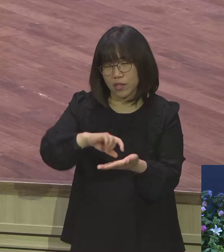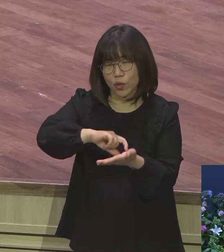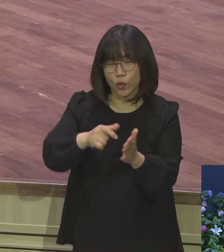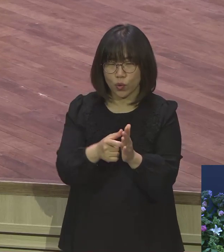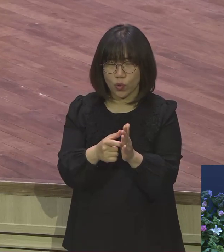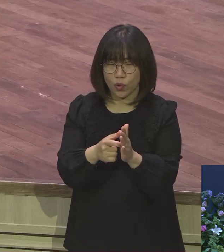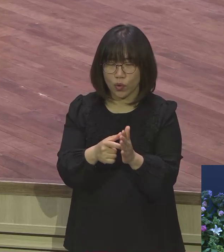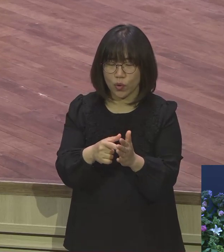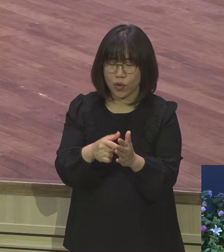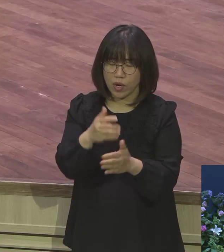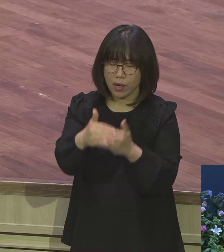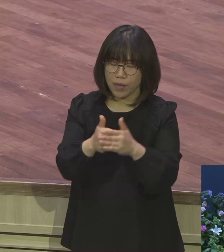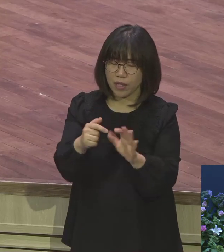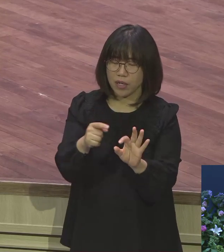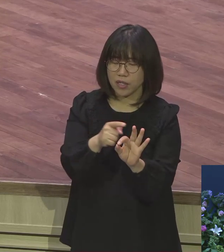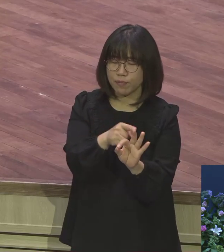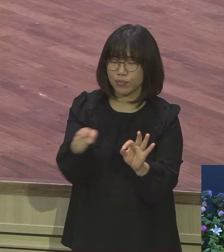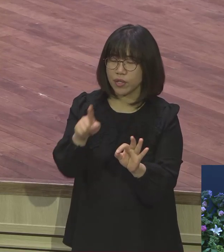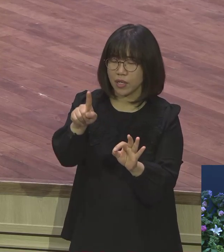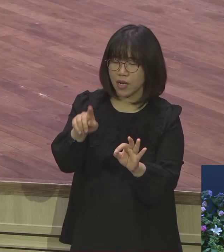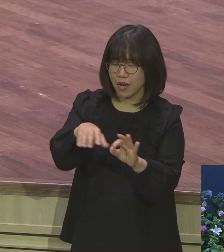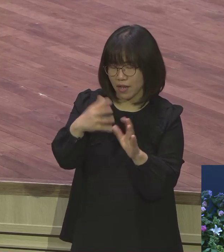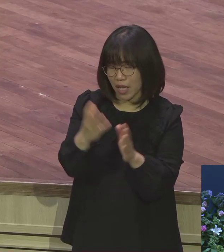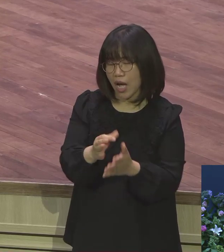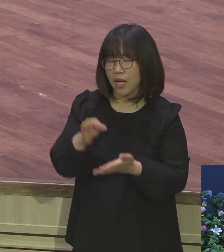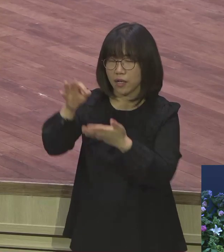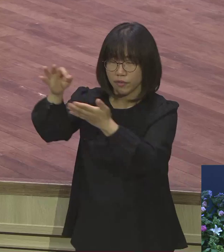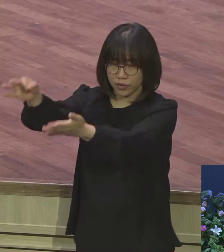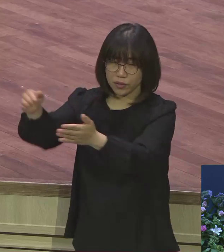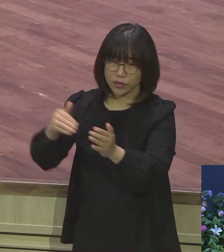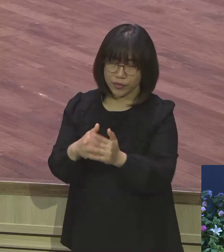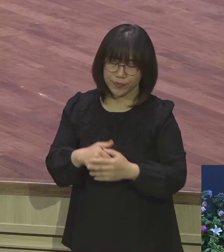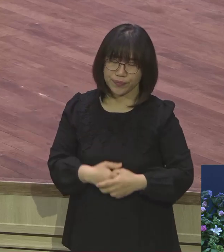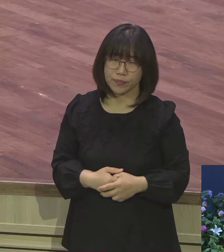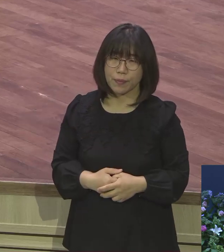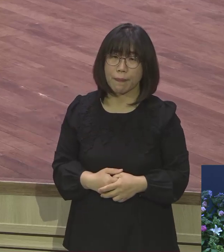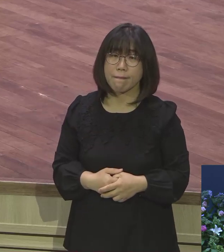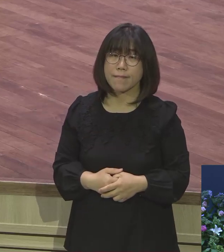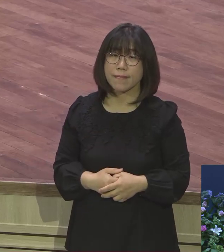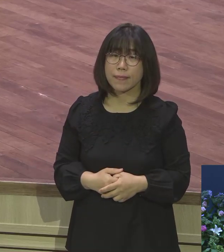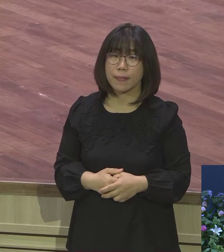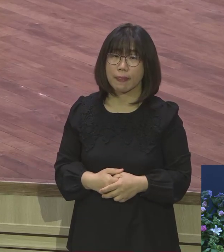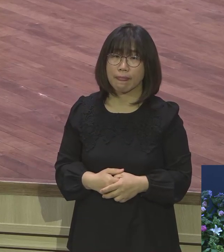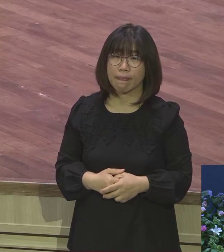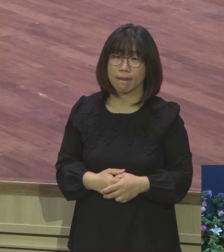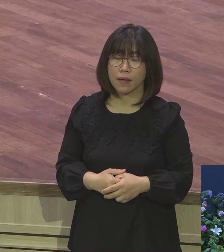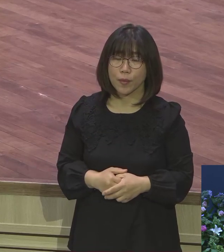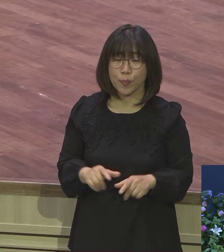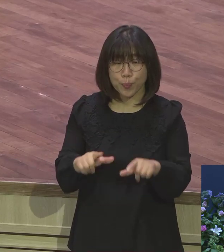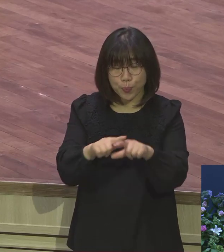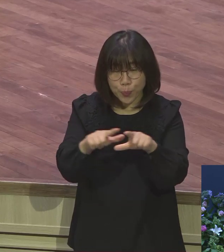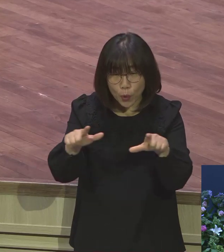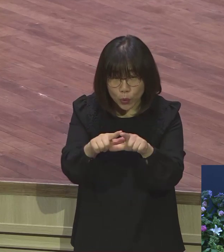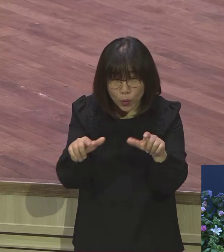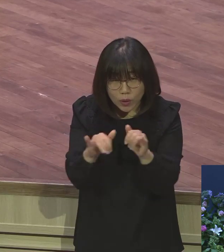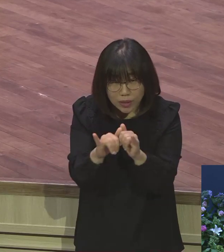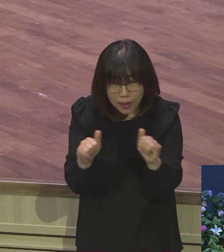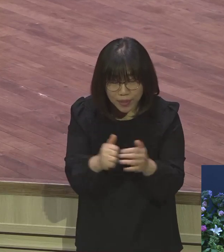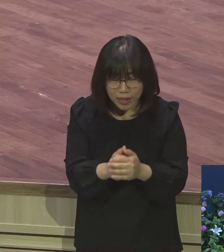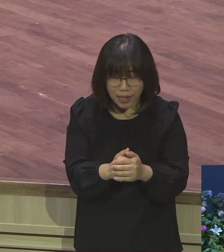중급할 때 돈을 하나도 안 떼먹었대요 11조에 사람이요 없을 때는 조금 이렇게 데리기 쉽게 자꾸 커지면요